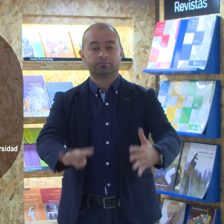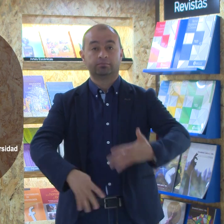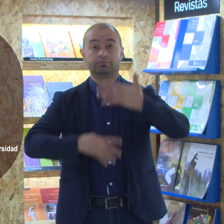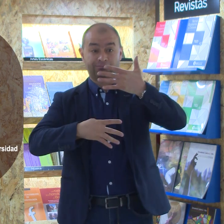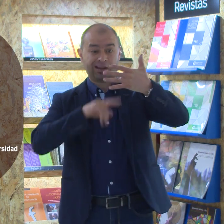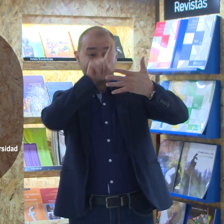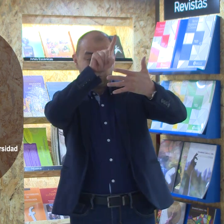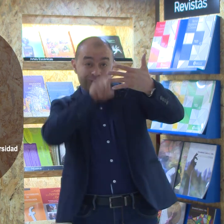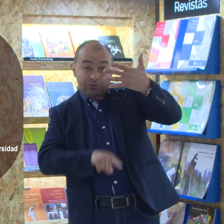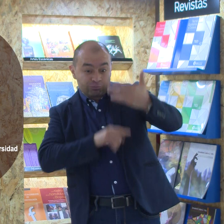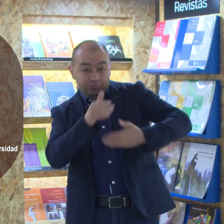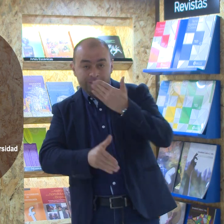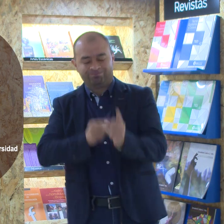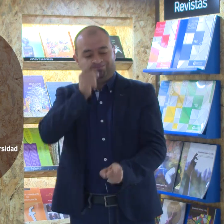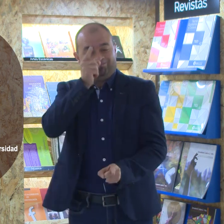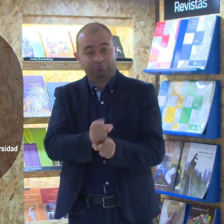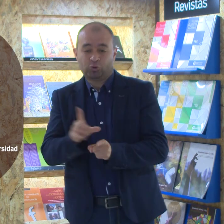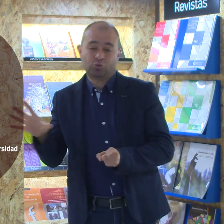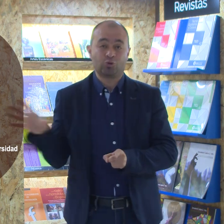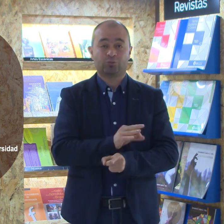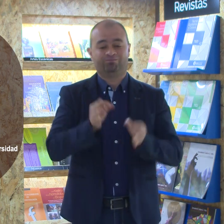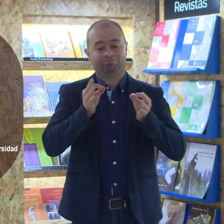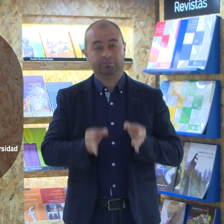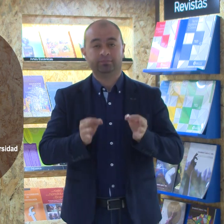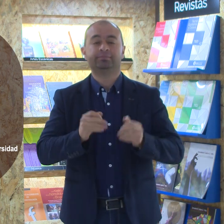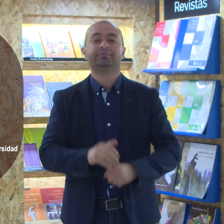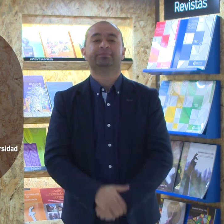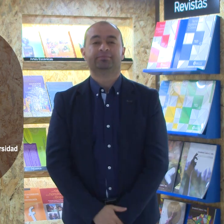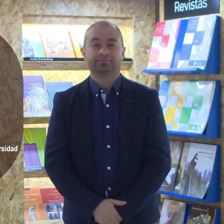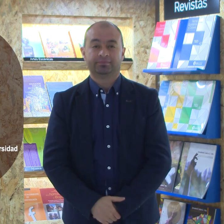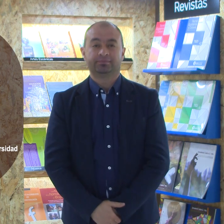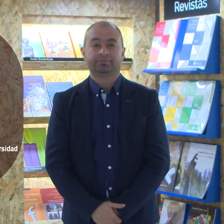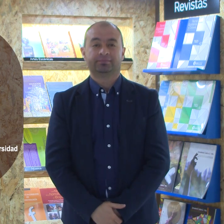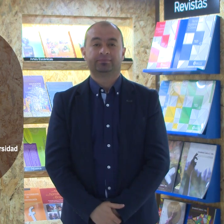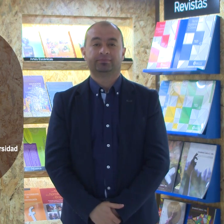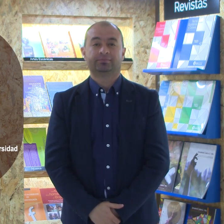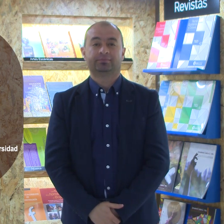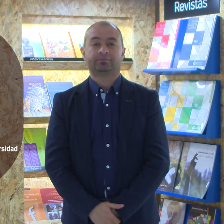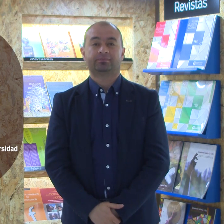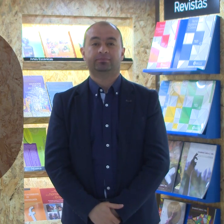Y noveno, cumplir con todos los requisitos exigidos por la universidad para ser estudiante.